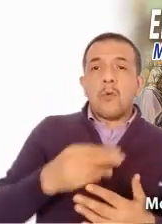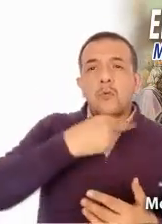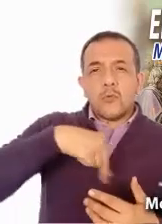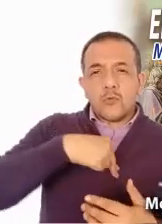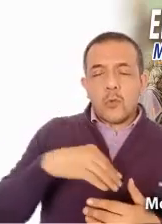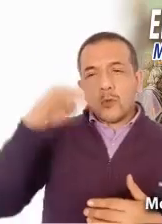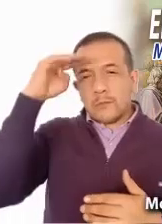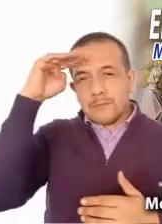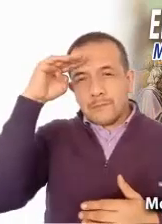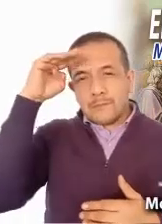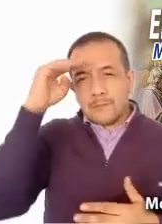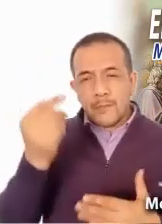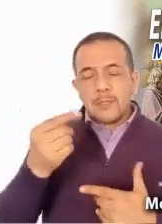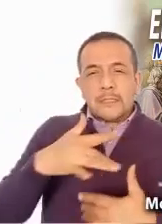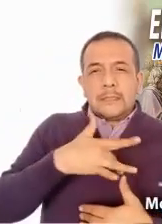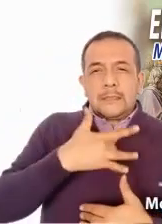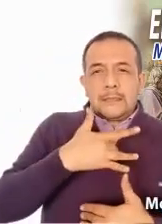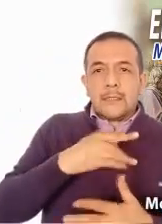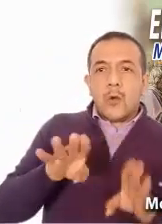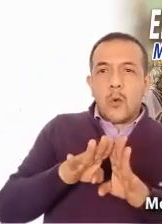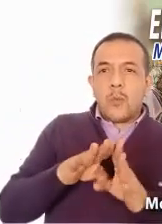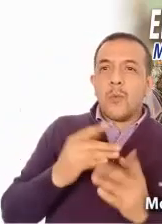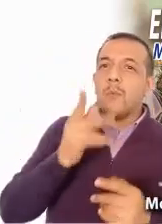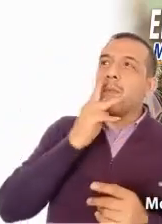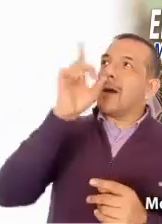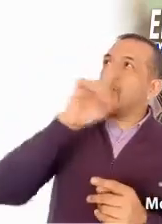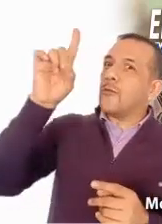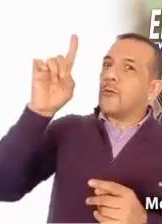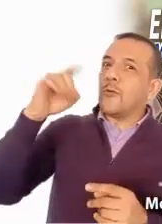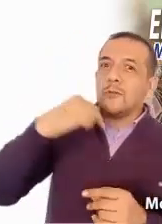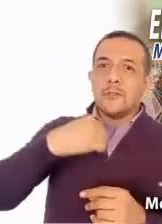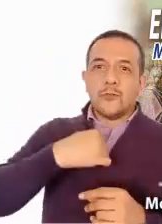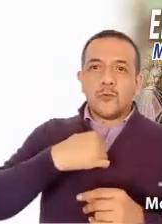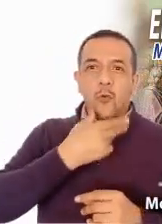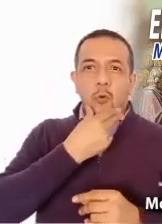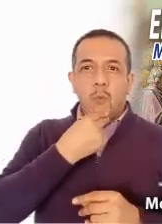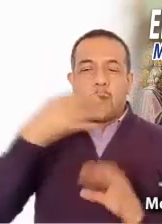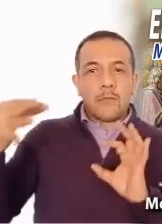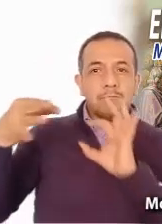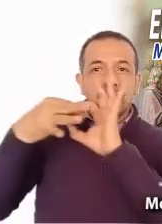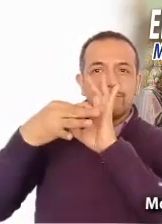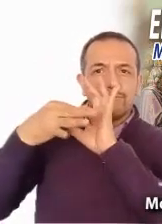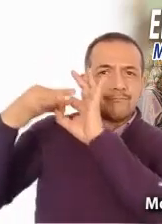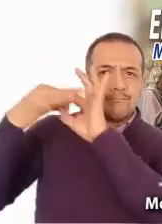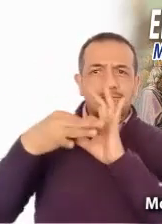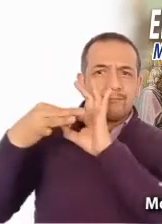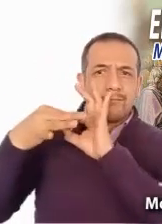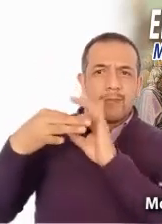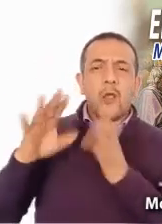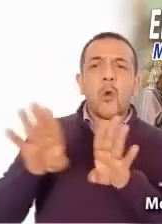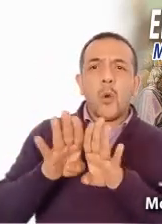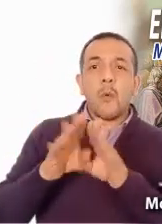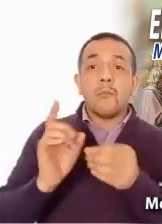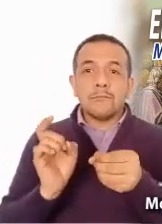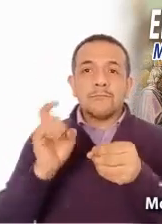que hace nacer una especie de complicidad, de intimidad entre Dios y el hombre, que los acerque, que los une en